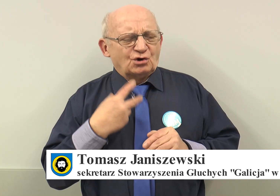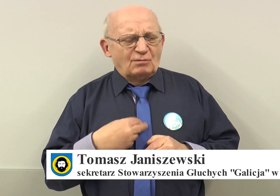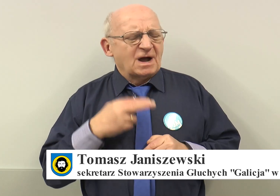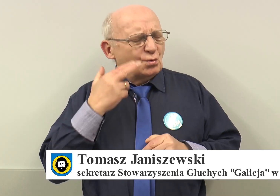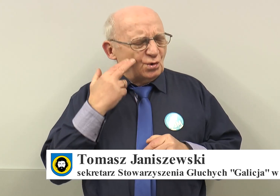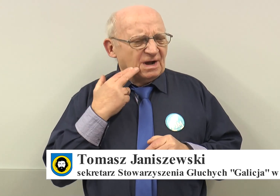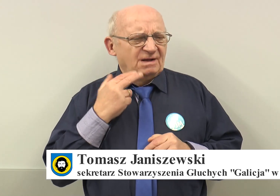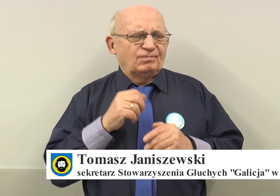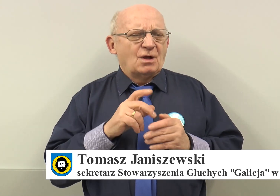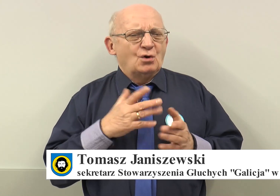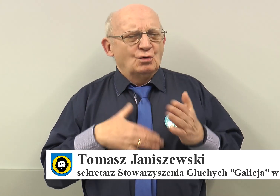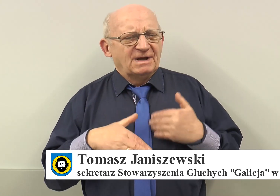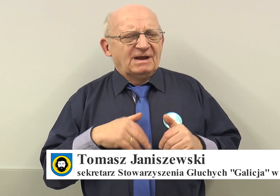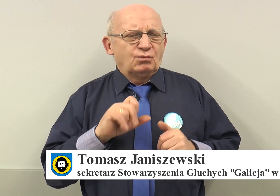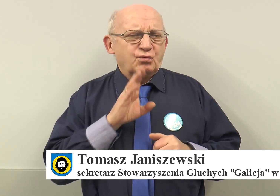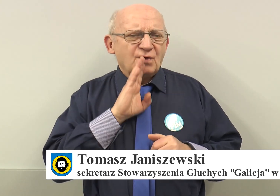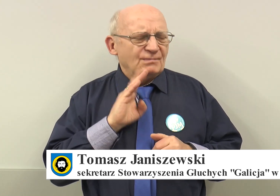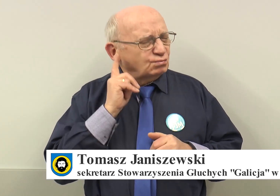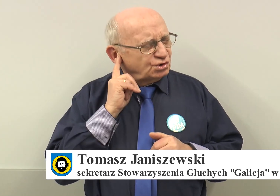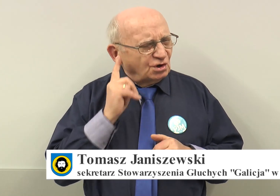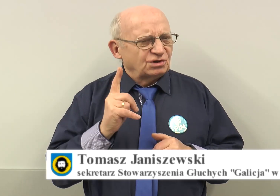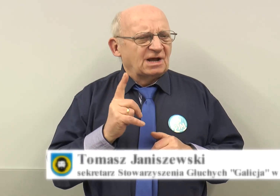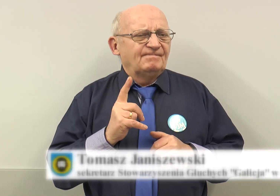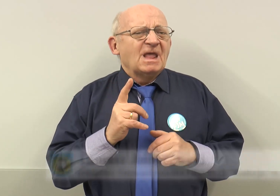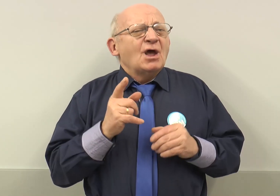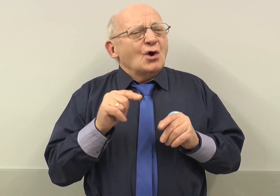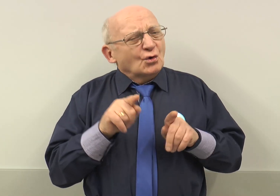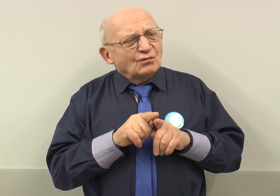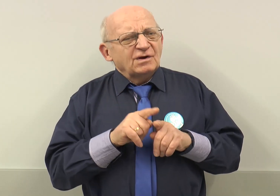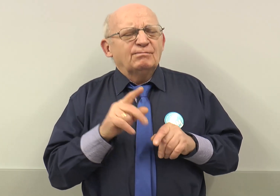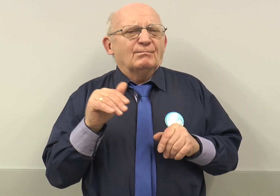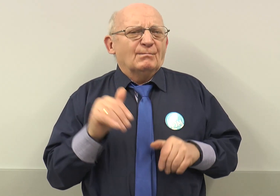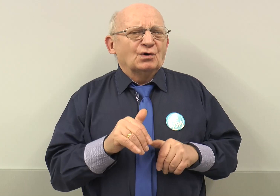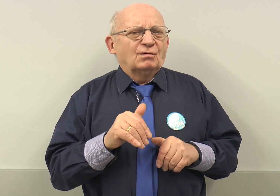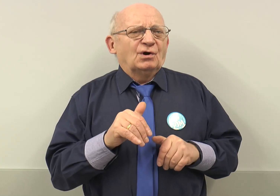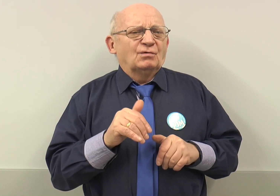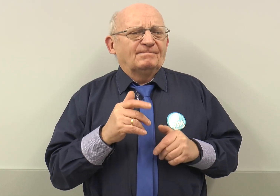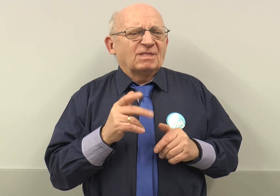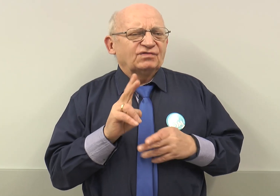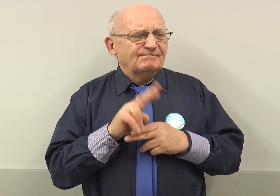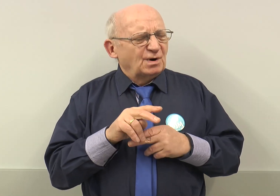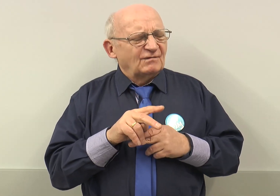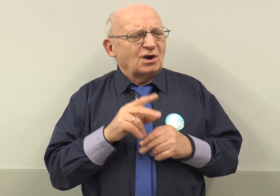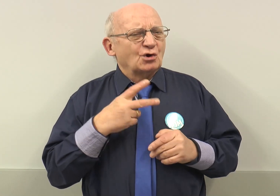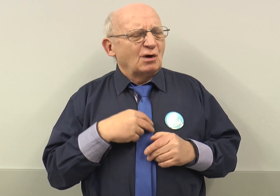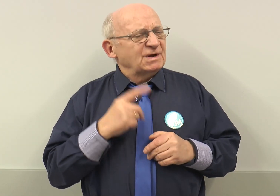osoba głucha lub słysząca również mogą wstępować osoby